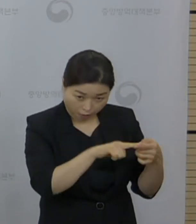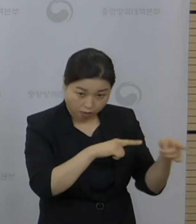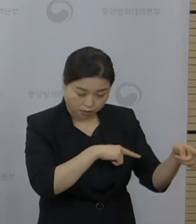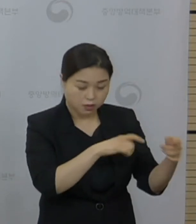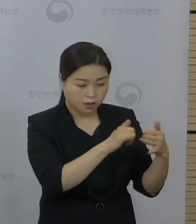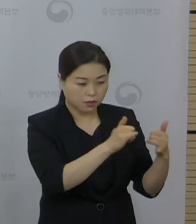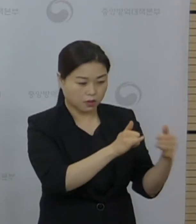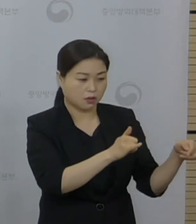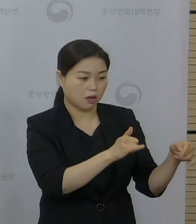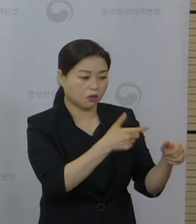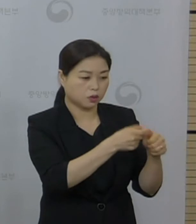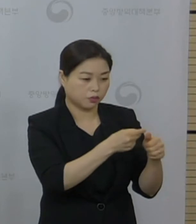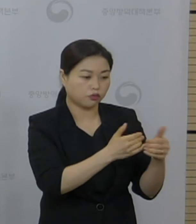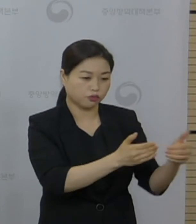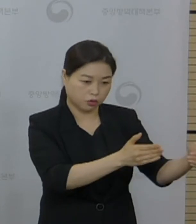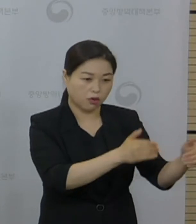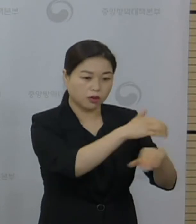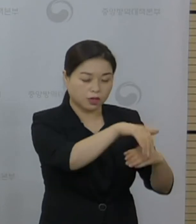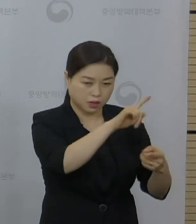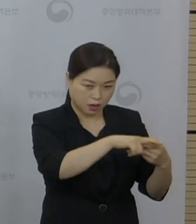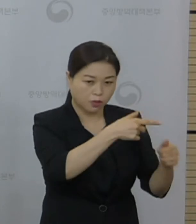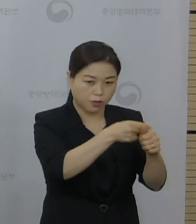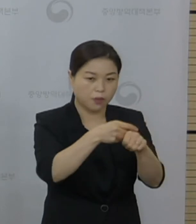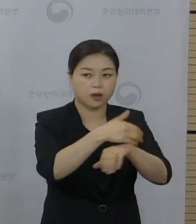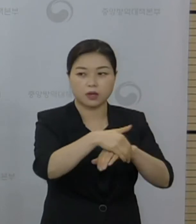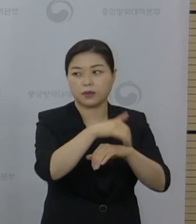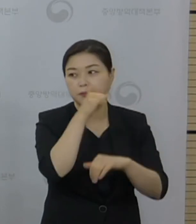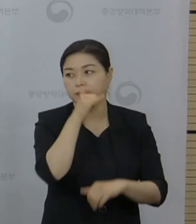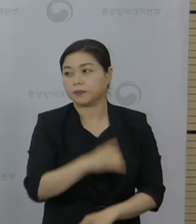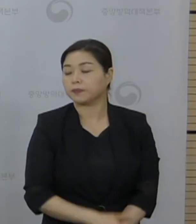접종 순서에 따라서 접종을 진행할 계획으로 있습니다.